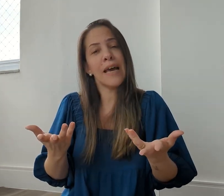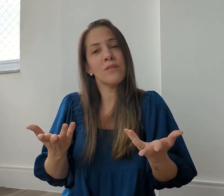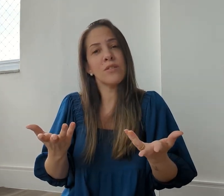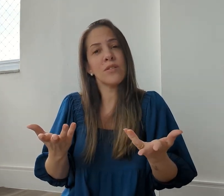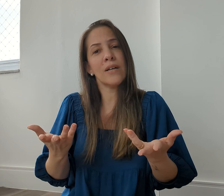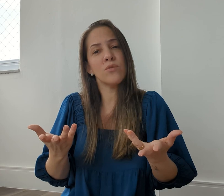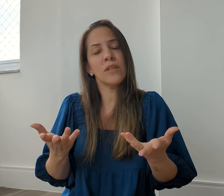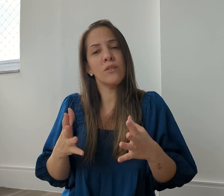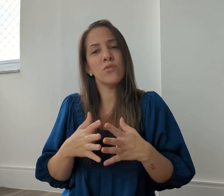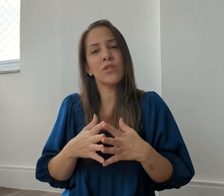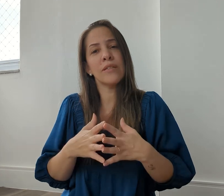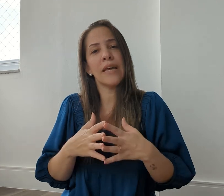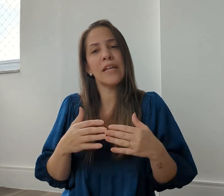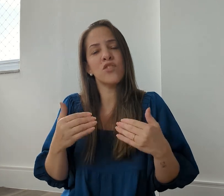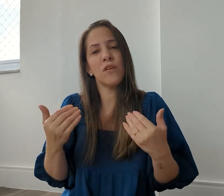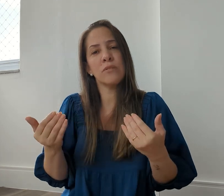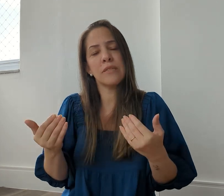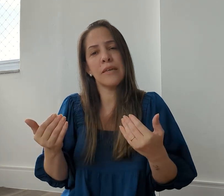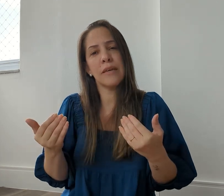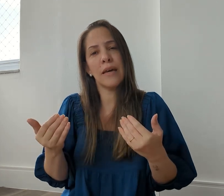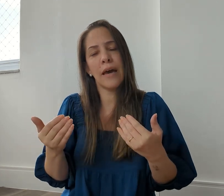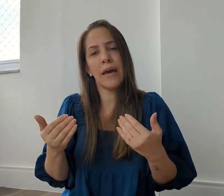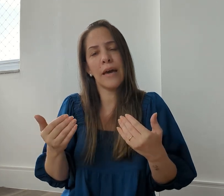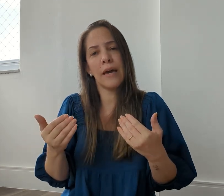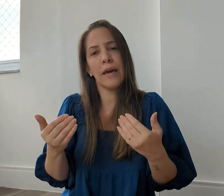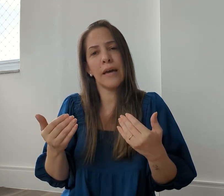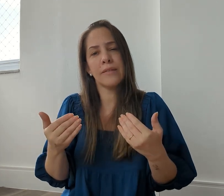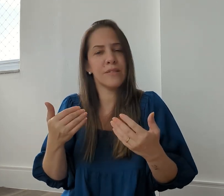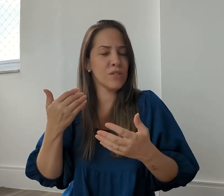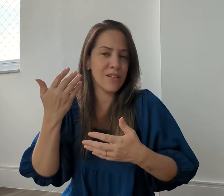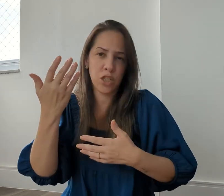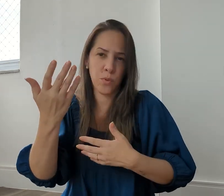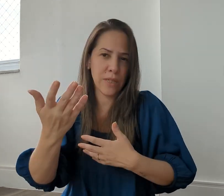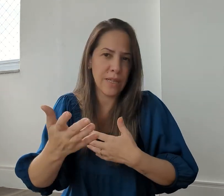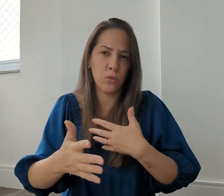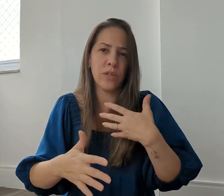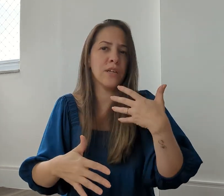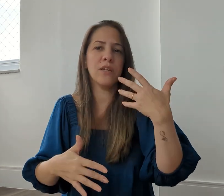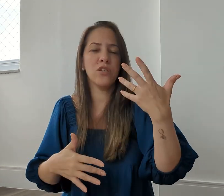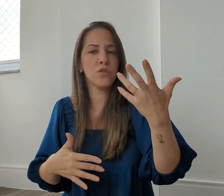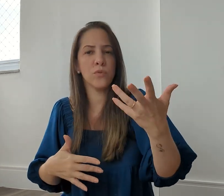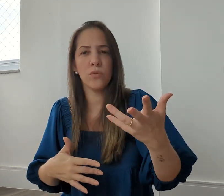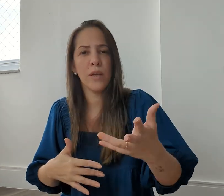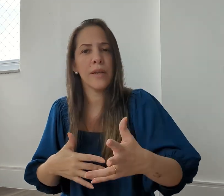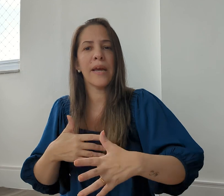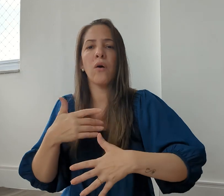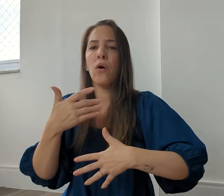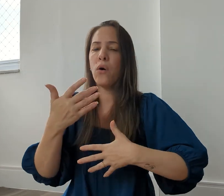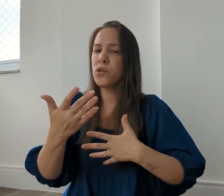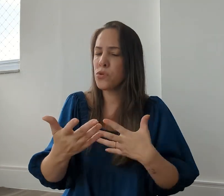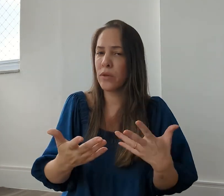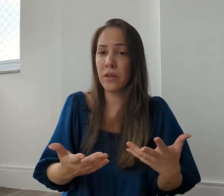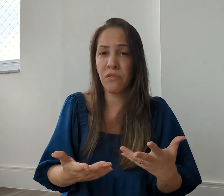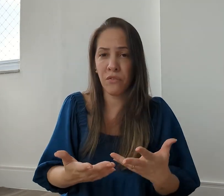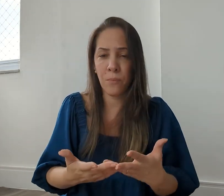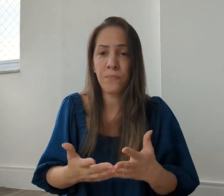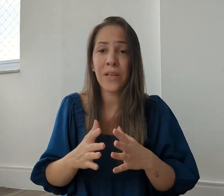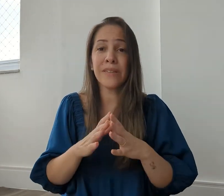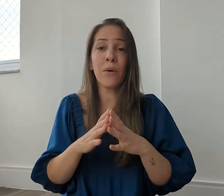né, nos Estados Unidos, né, e eles vão dizer, é, é, se você vai responder se é turismo, negócio, enfim, então